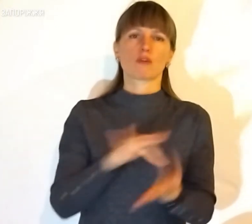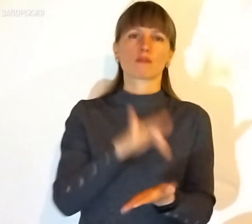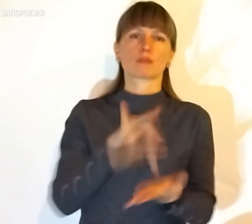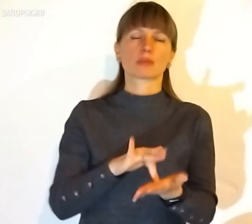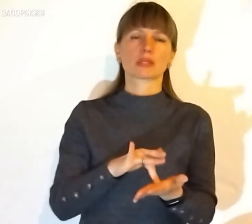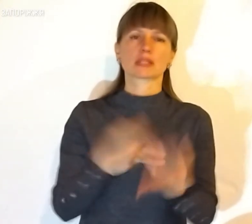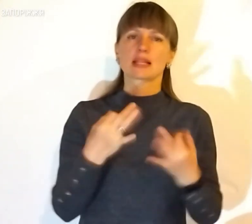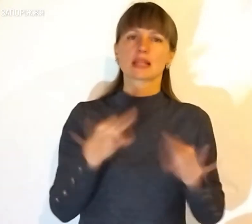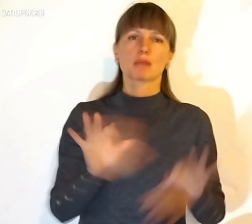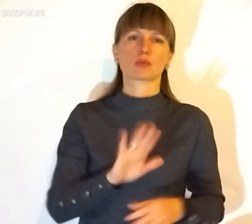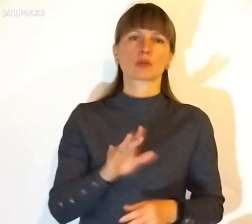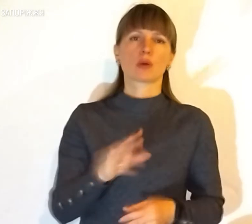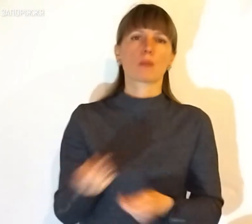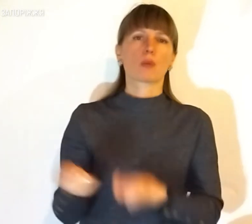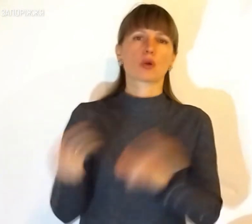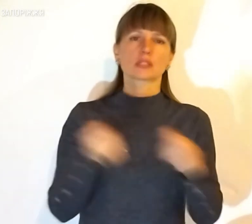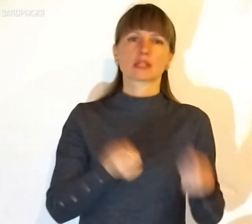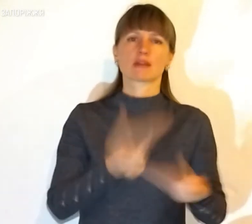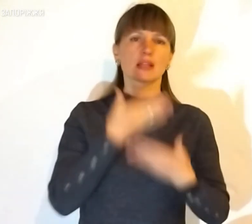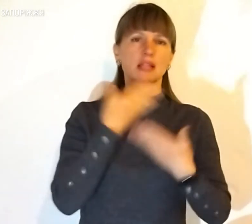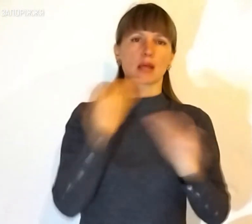не запускають. Поставок немає.